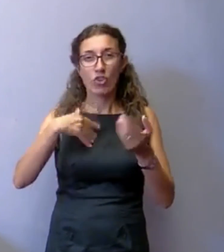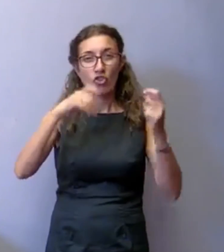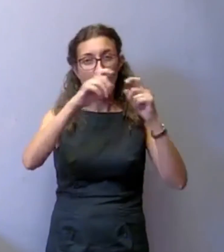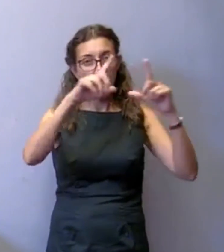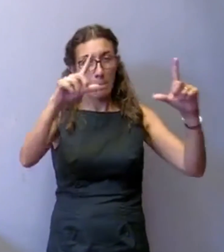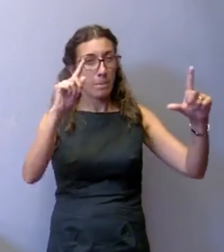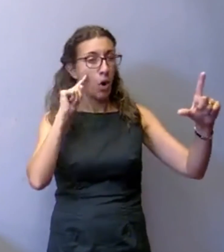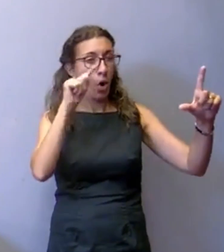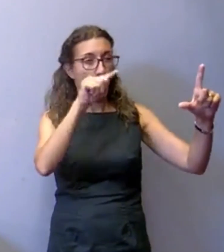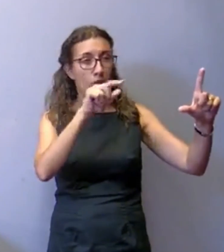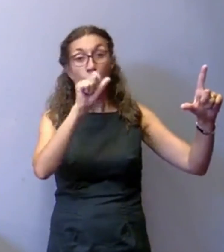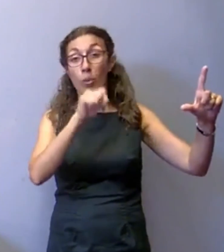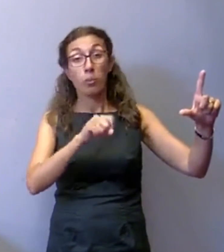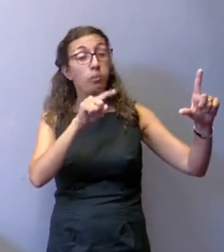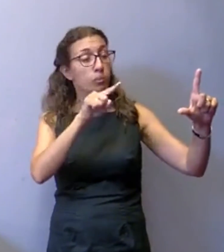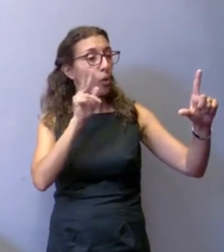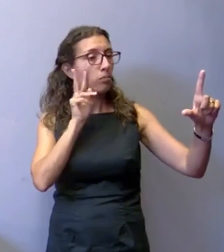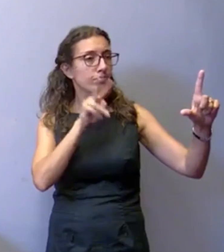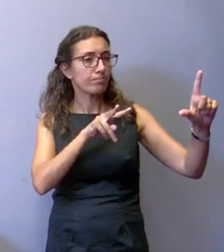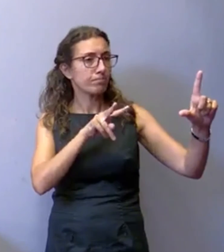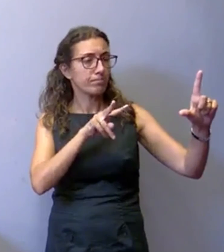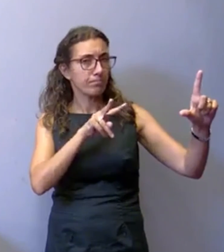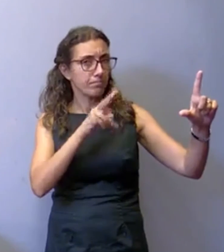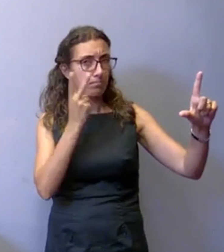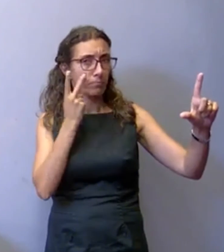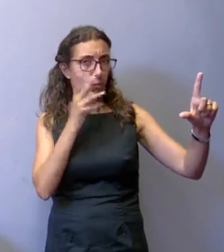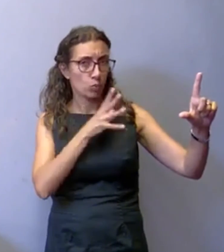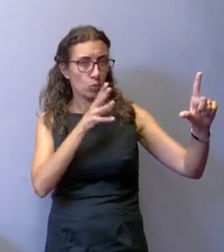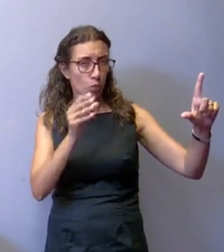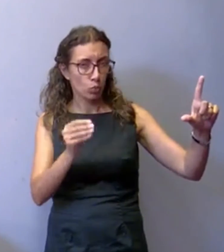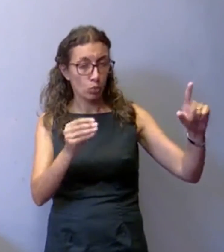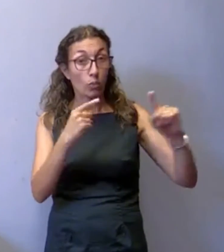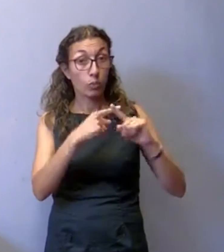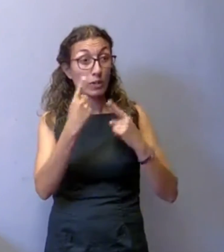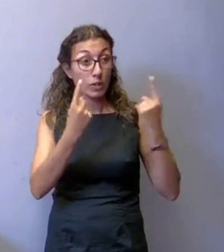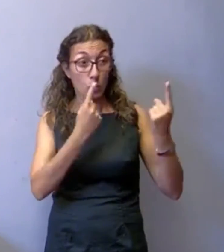situazione esistente cercando anche di intervenire poi da remoto in alcune situazioni.